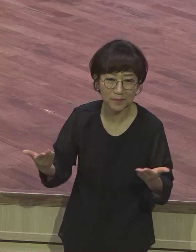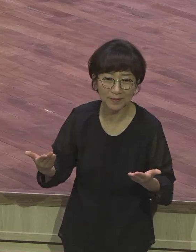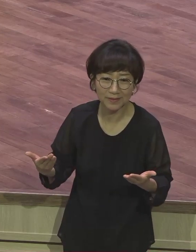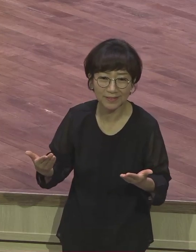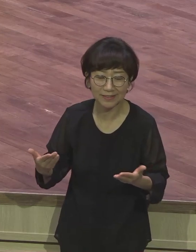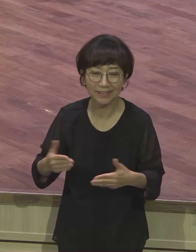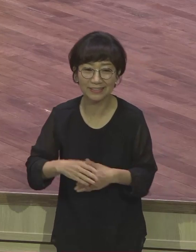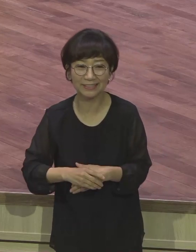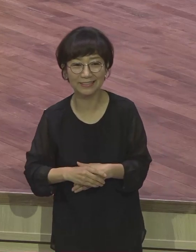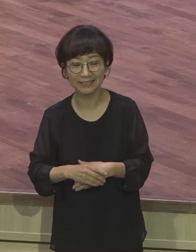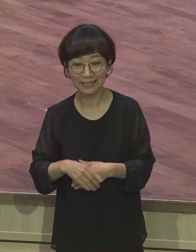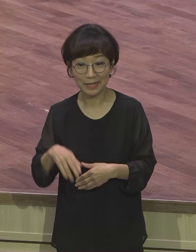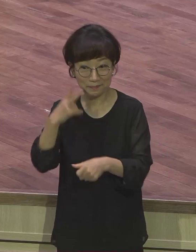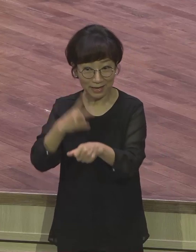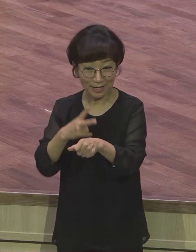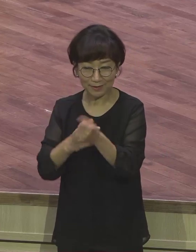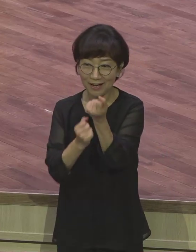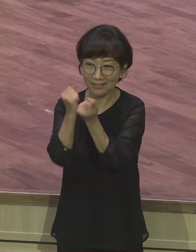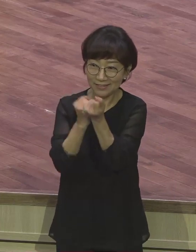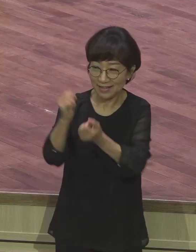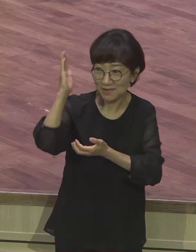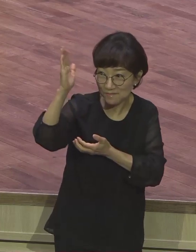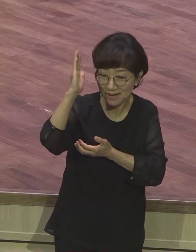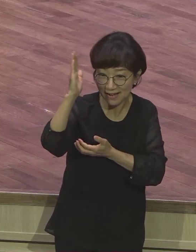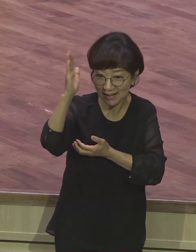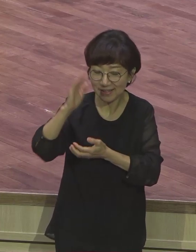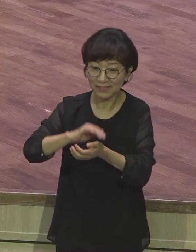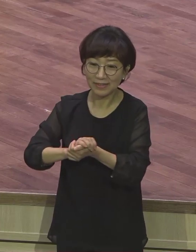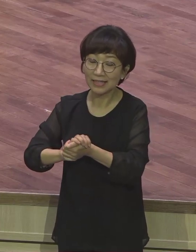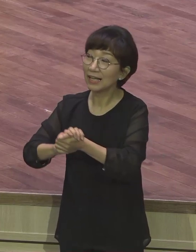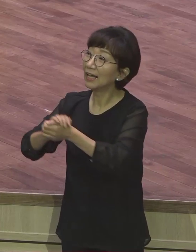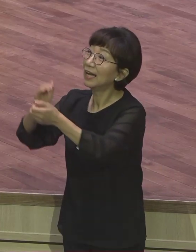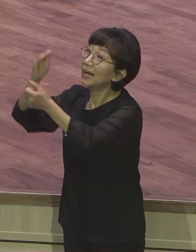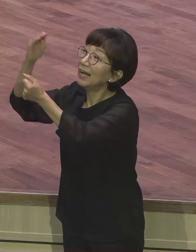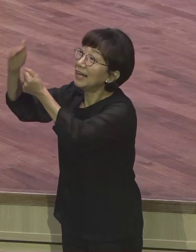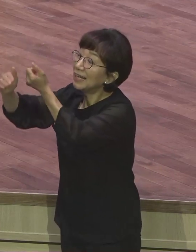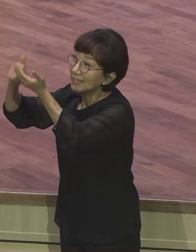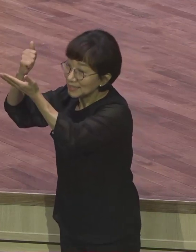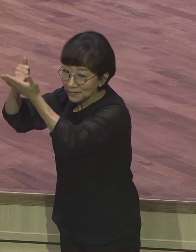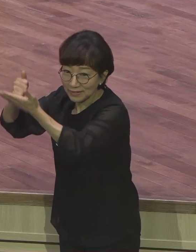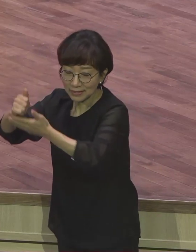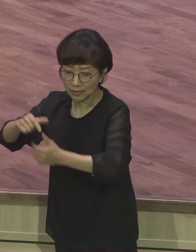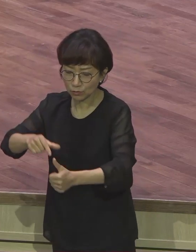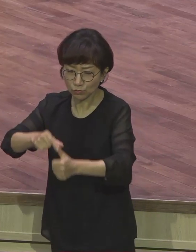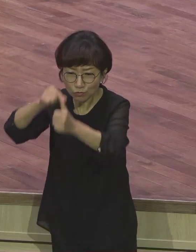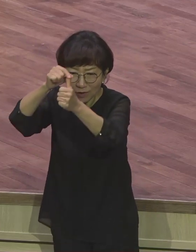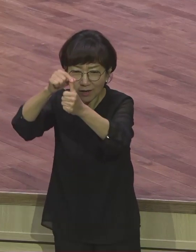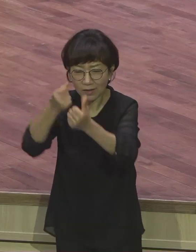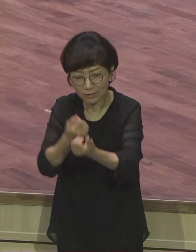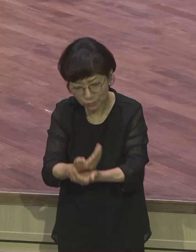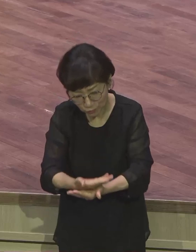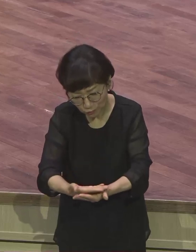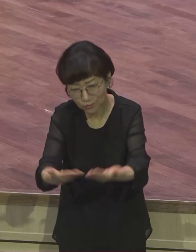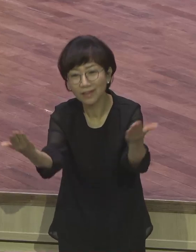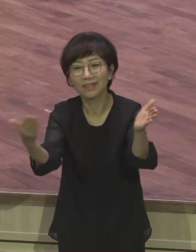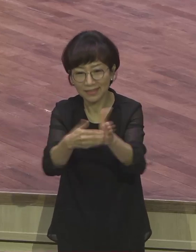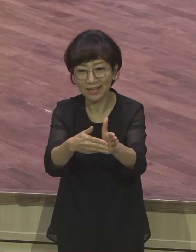역설적인 표현을 사용하면서 하나님께서 우리에게 주신 구원의 완전함을 여기 강조하고 있어요. 만일